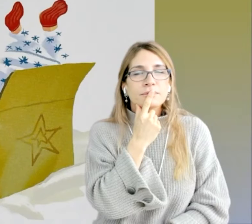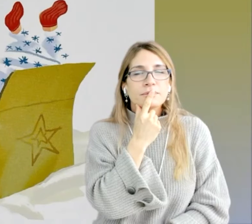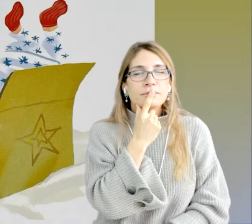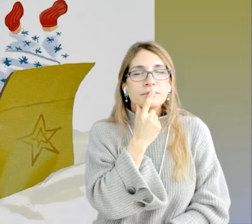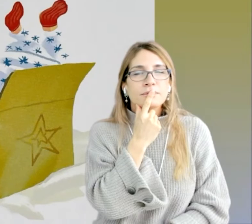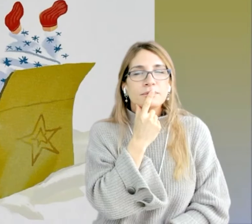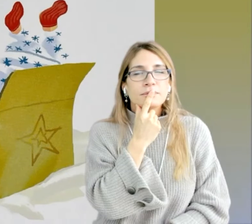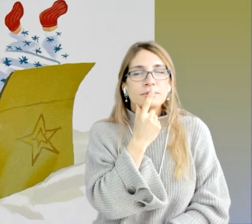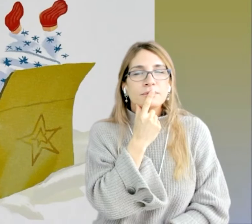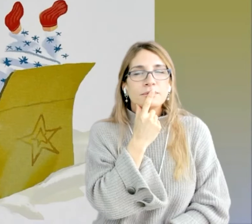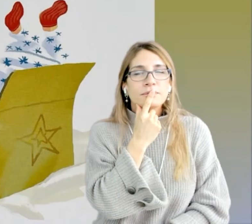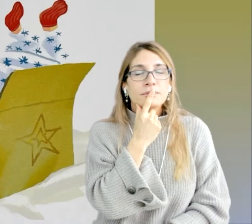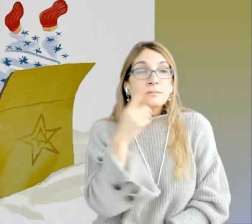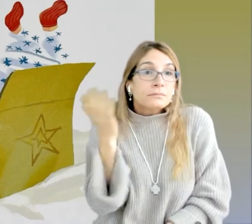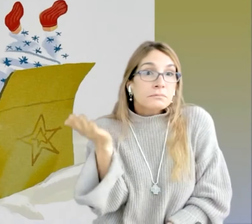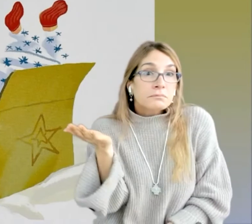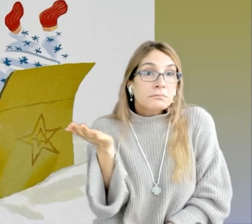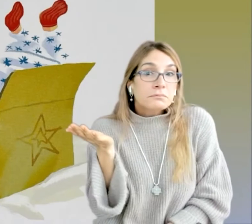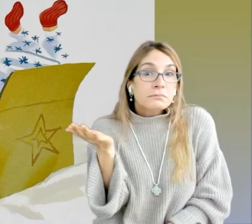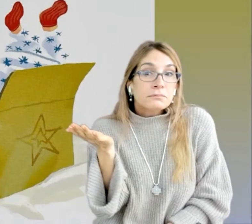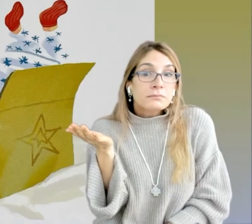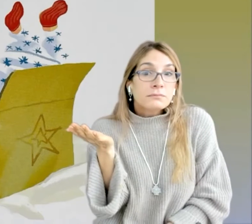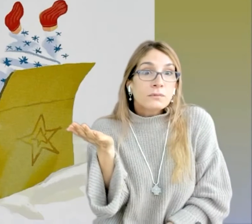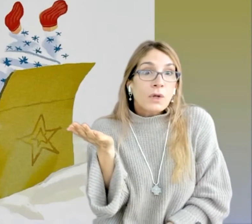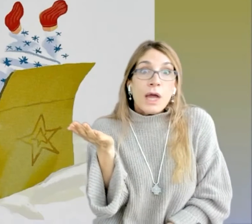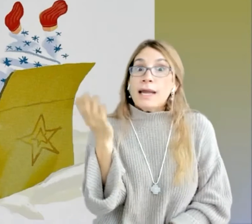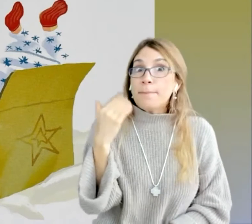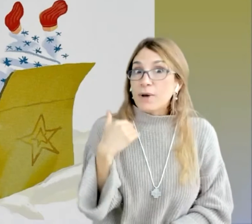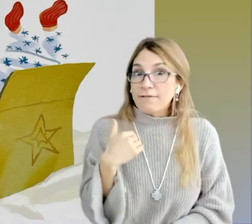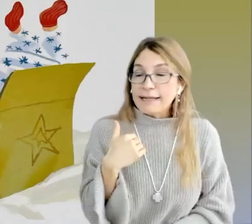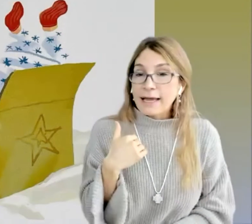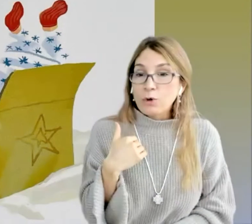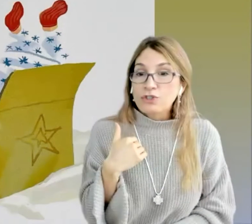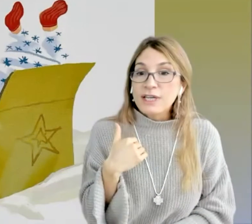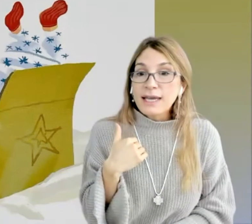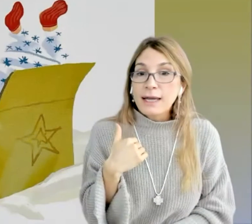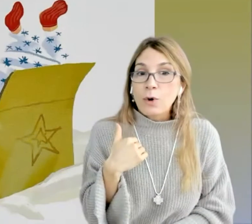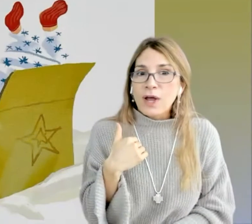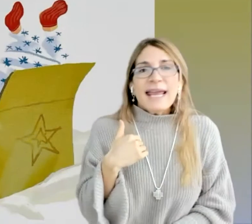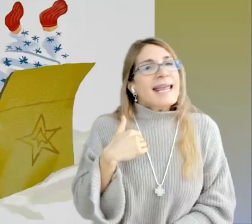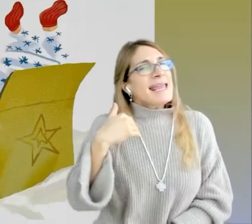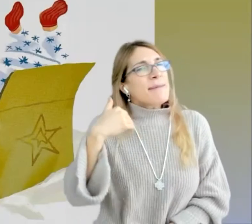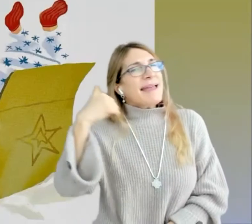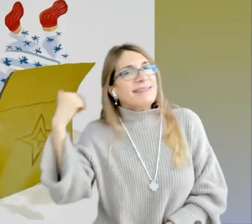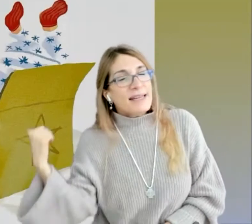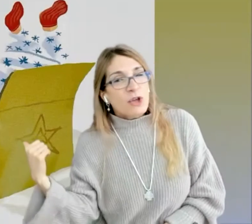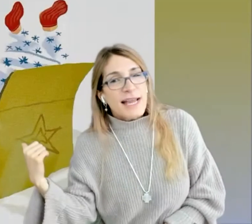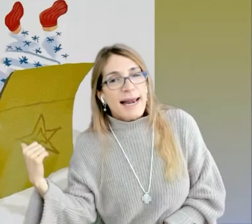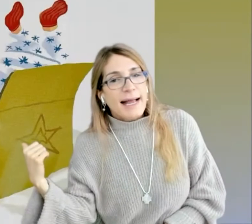No, porque le puede faltar oxígeno. Le puede faltar oxígeno. Y metiéndose a la